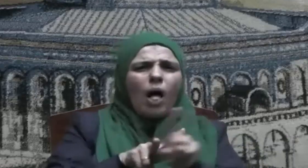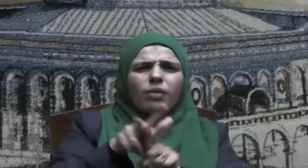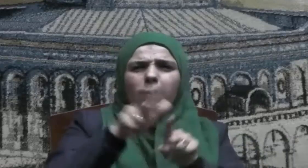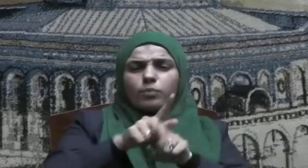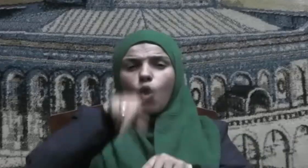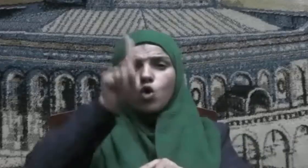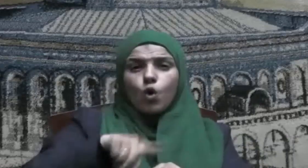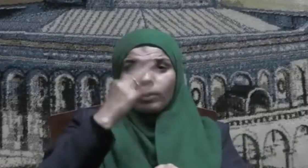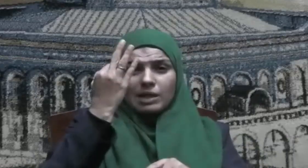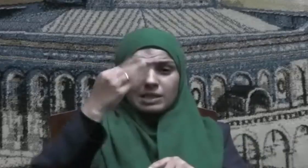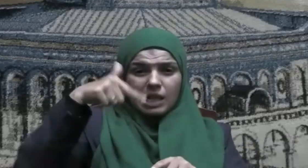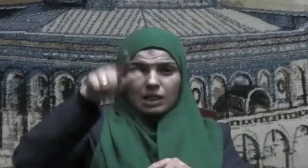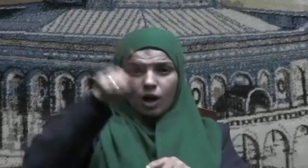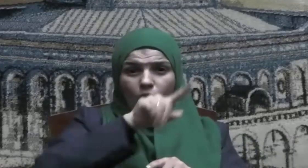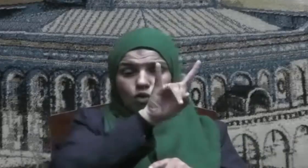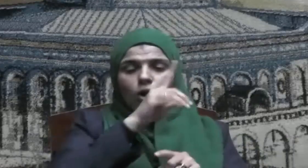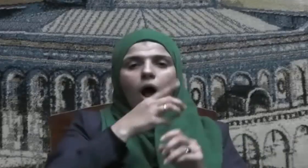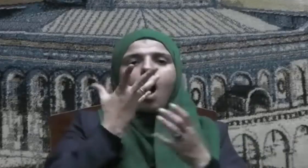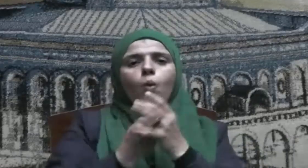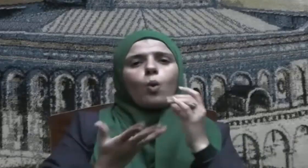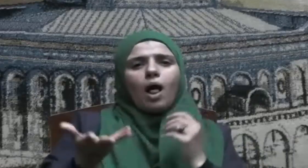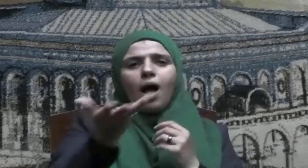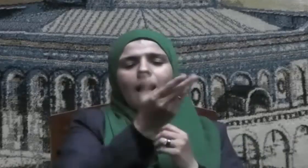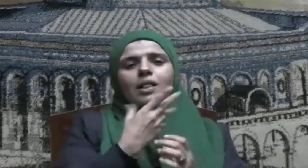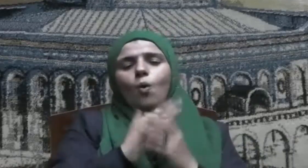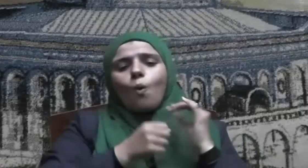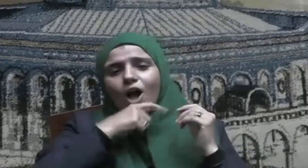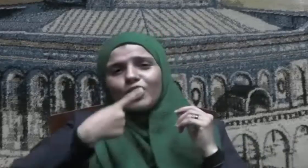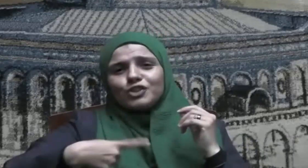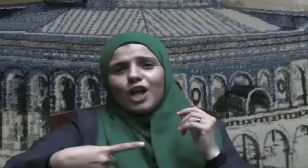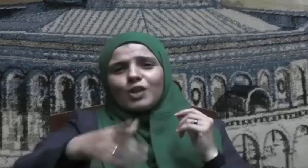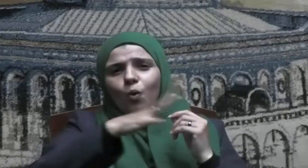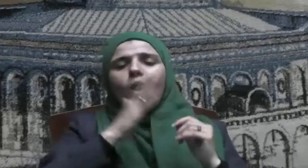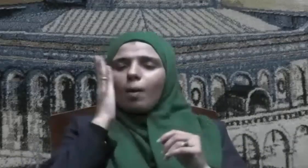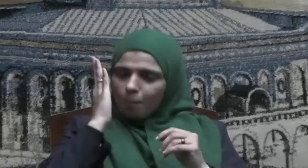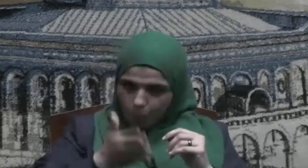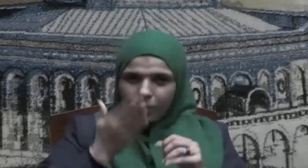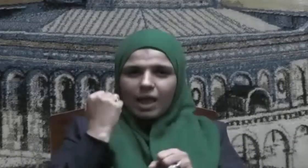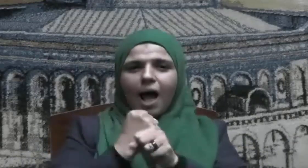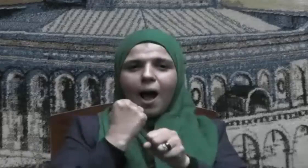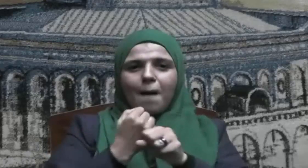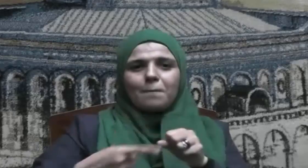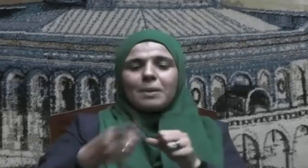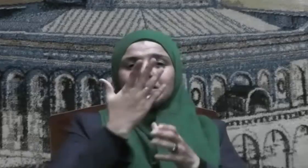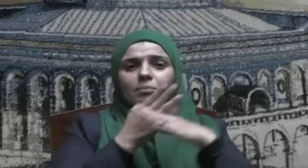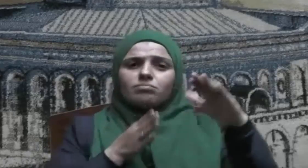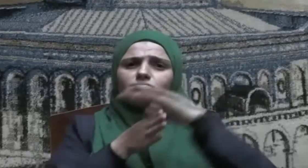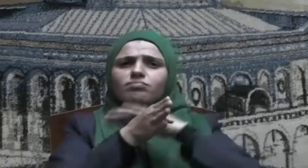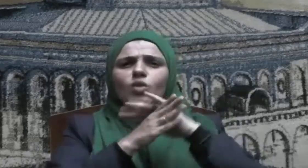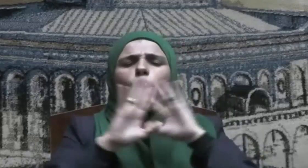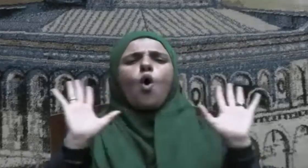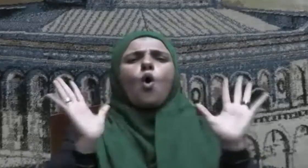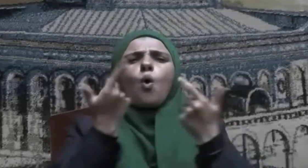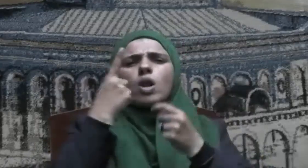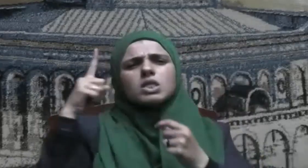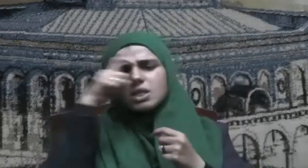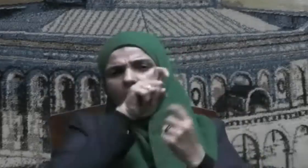المجيد أغلالهم وأحفالهم قادرون على اقتحاب كل للصعاب في